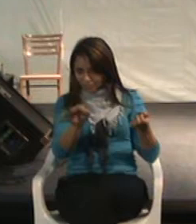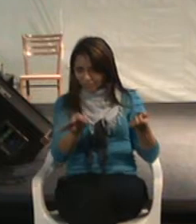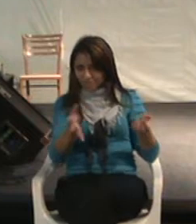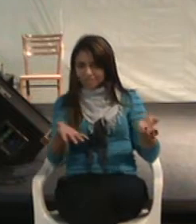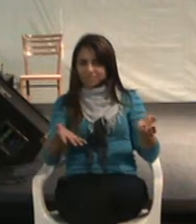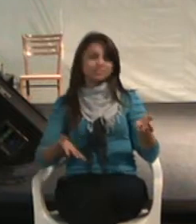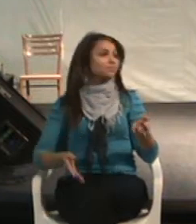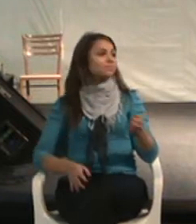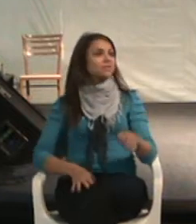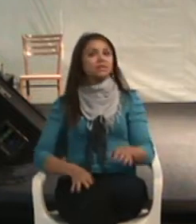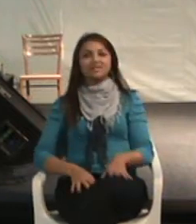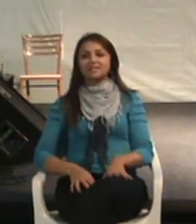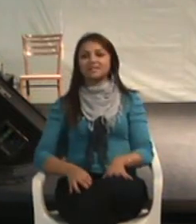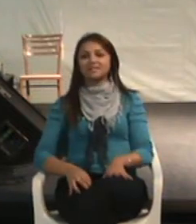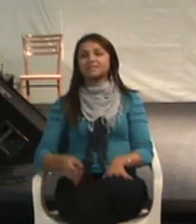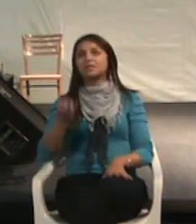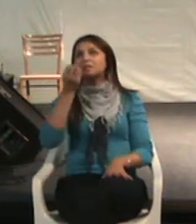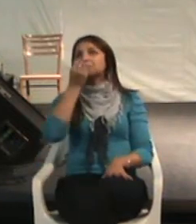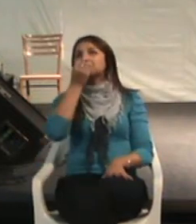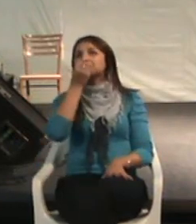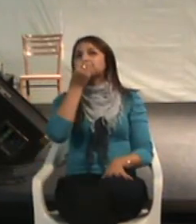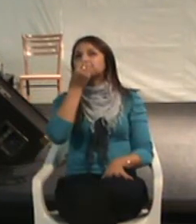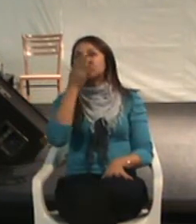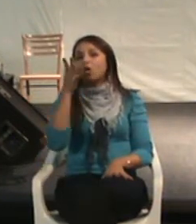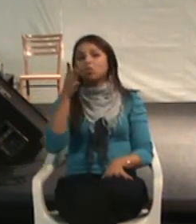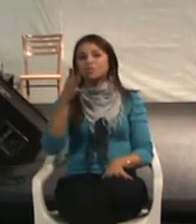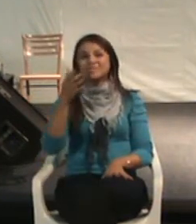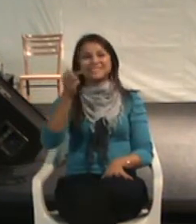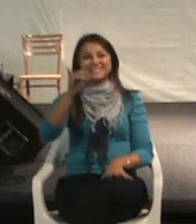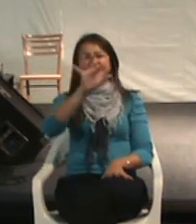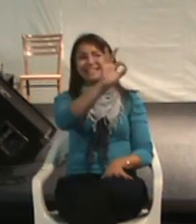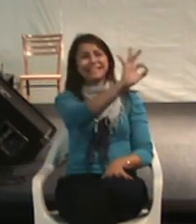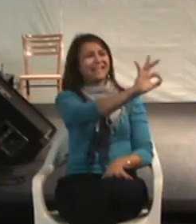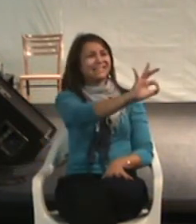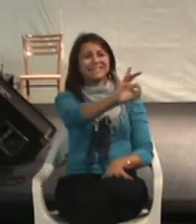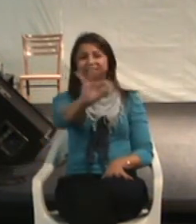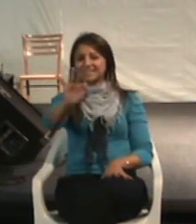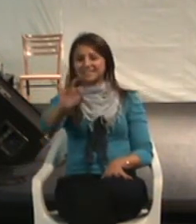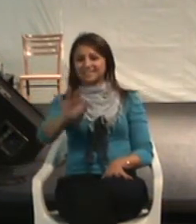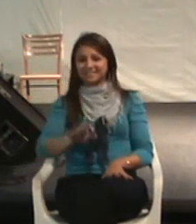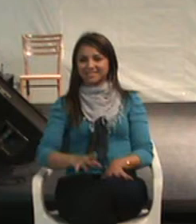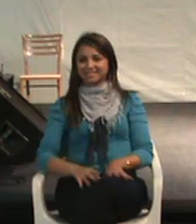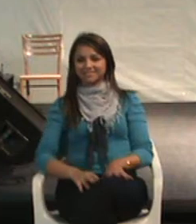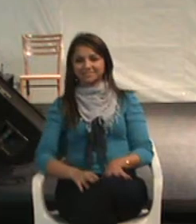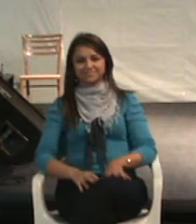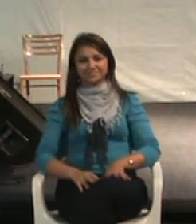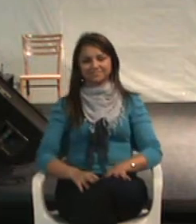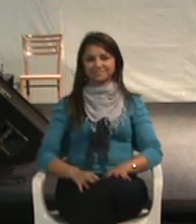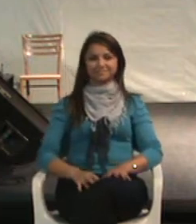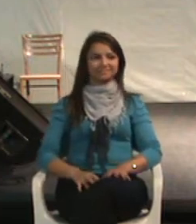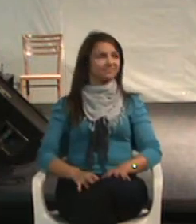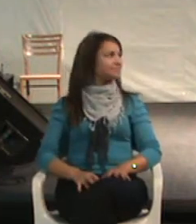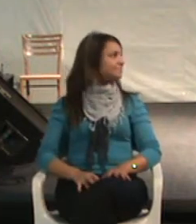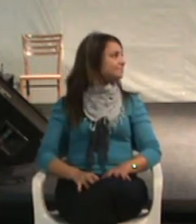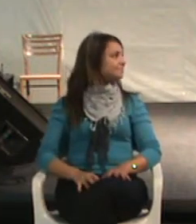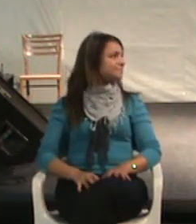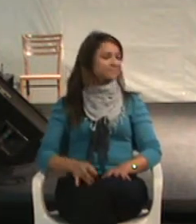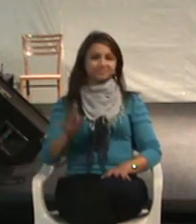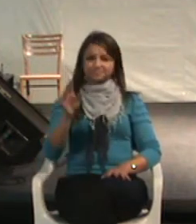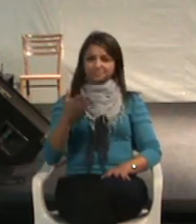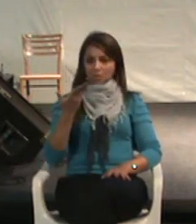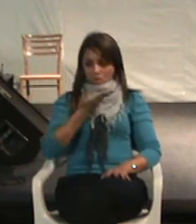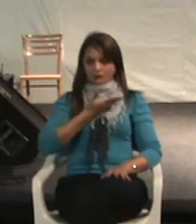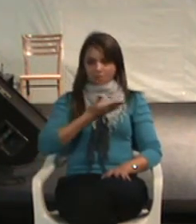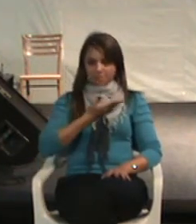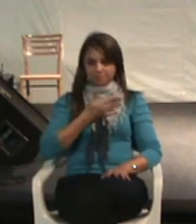Que bom seria se não existisse nada de leis e outras coisas. Até um amigo meu,